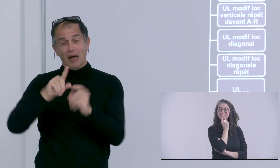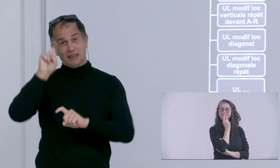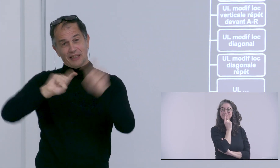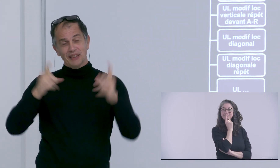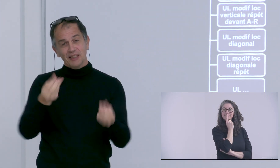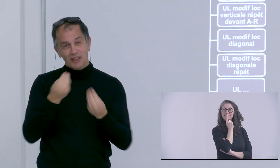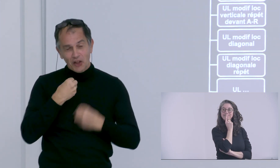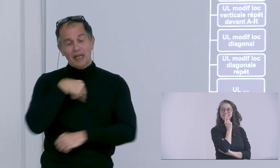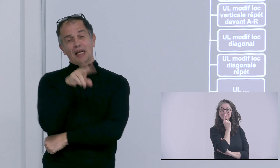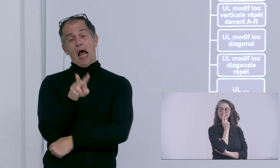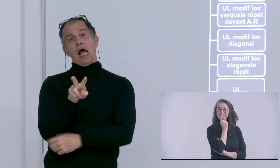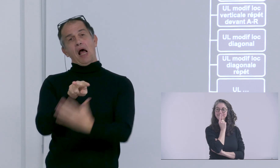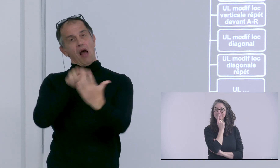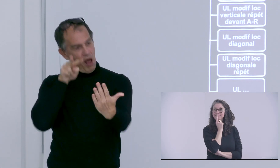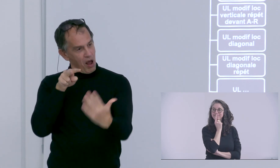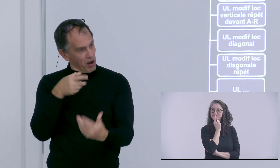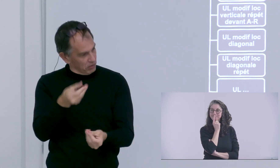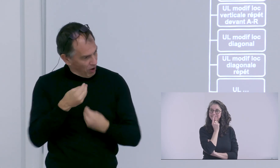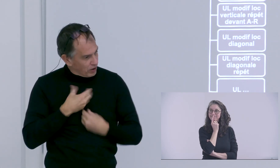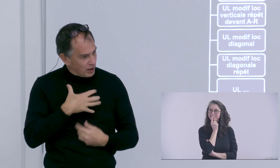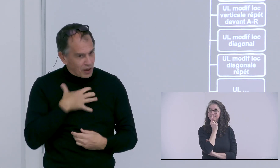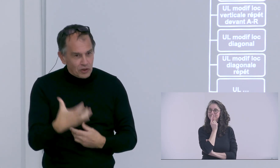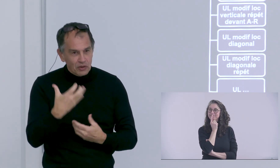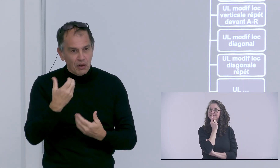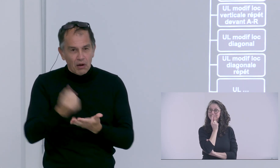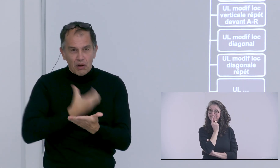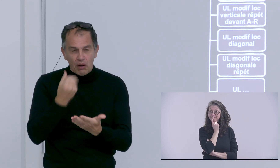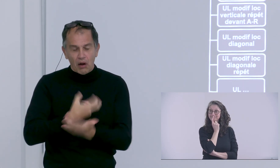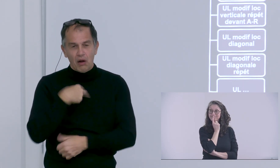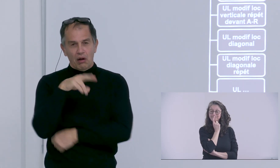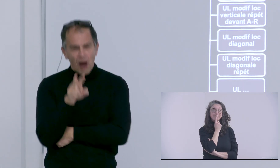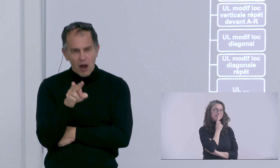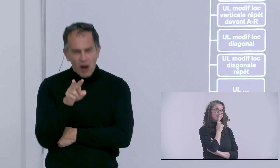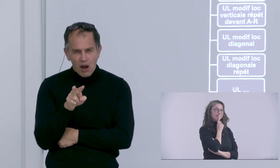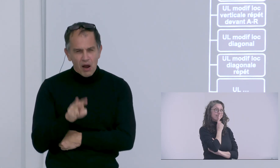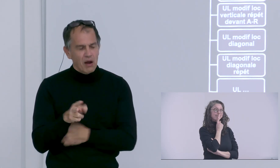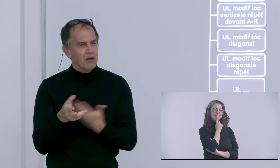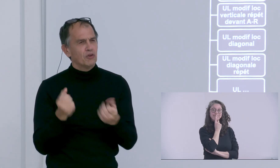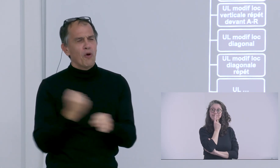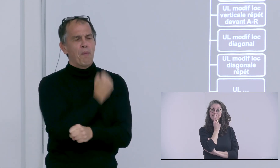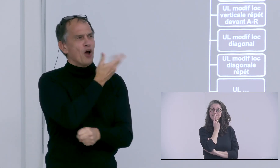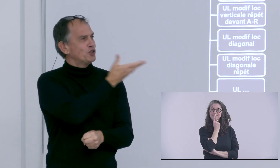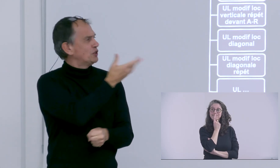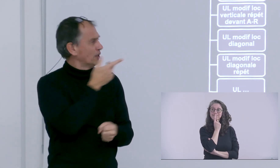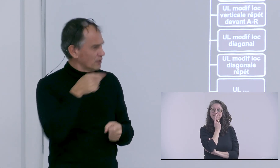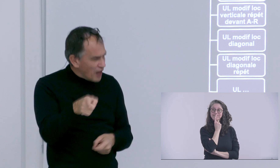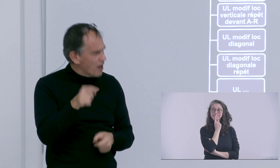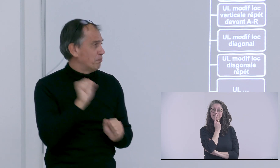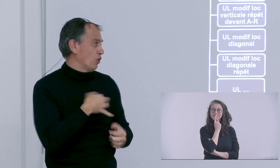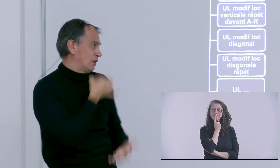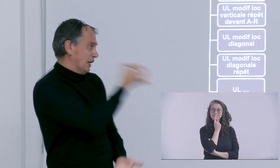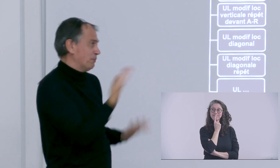j'ai lancé des procédures de calcul automatique pour avoir des statistiques et j'ai trouvé des informations très intéressantes par rapport à cette analyse là